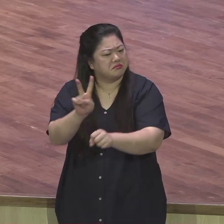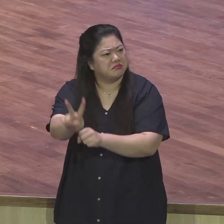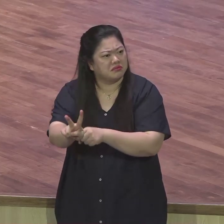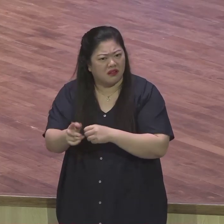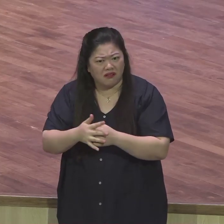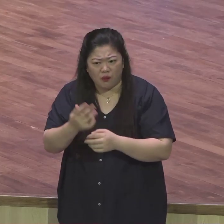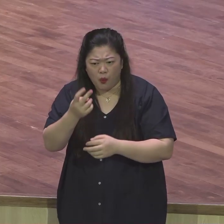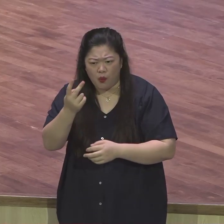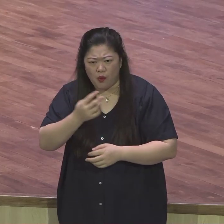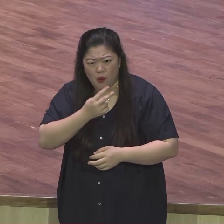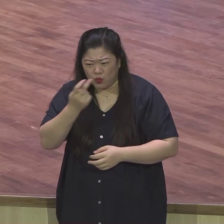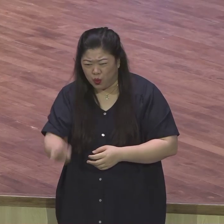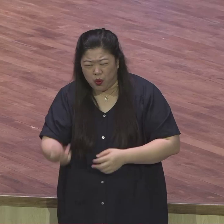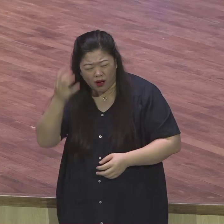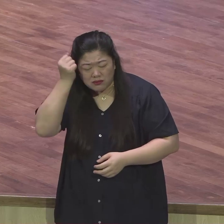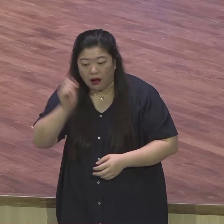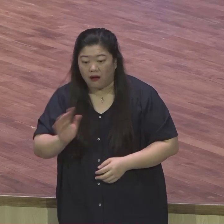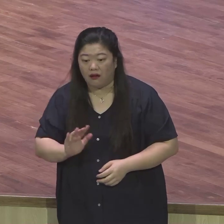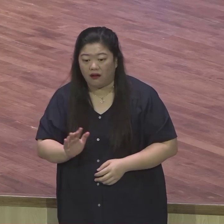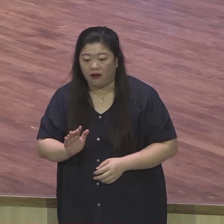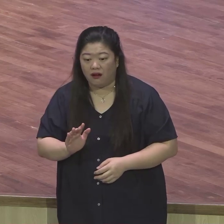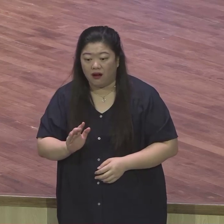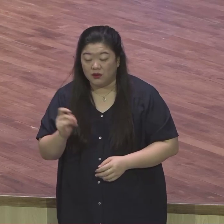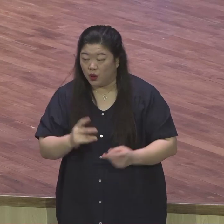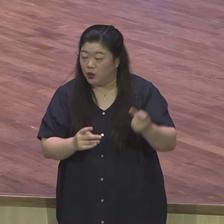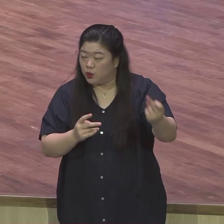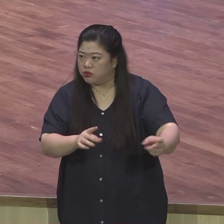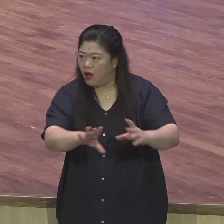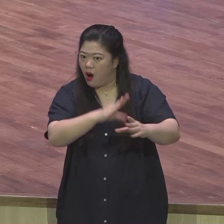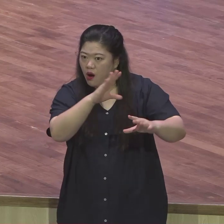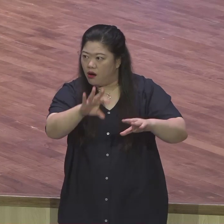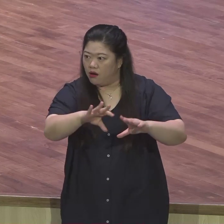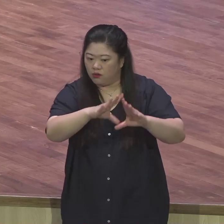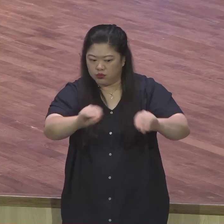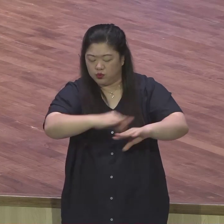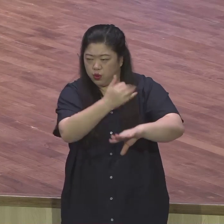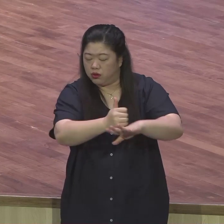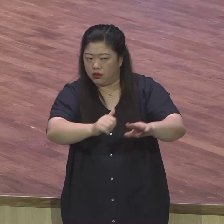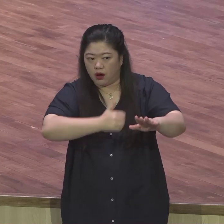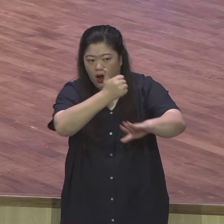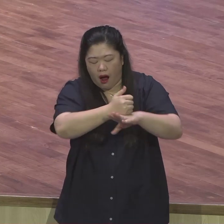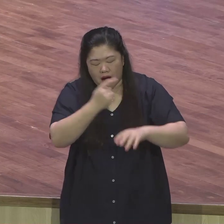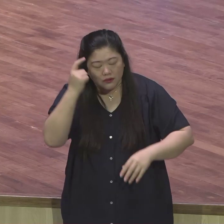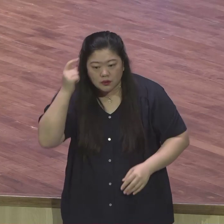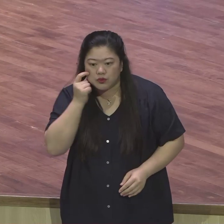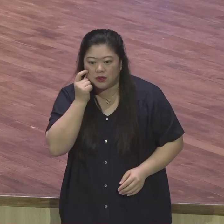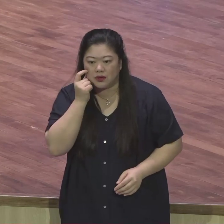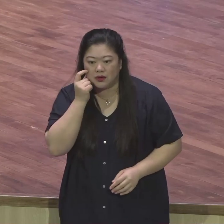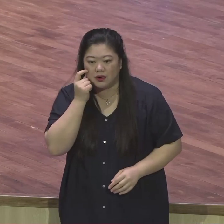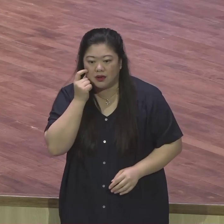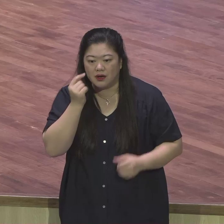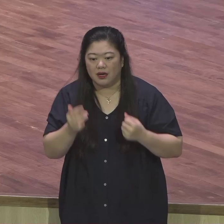요섭은 지금 자기 앞에 엎드려 절하는 형들을 보고 즉시 알아봤어요.